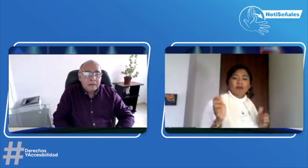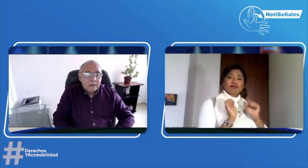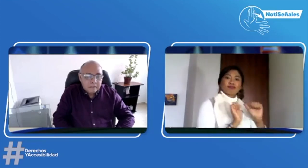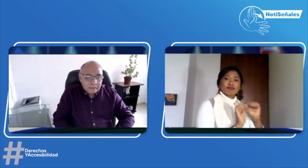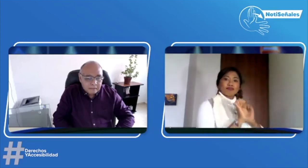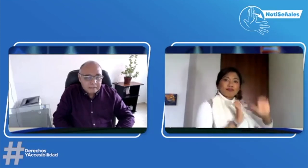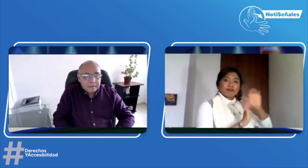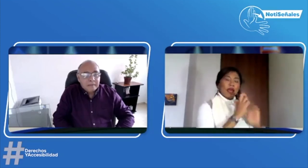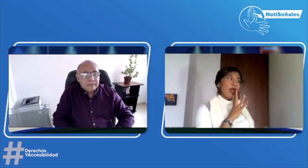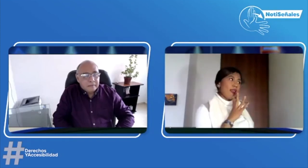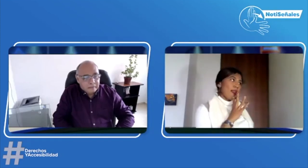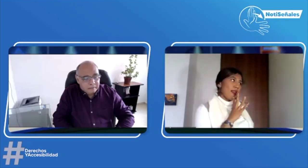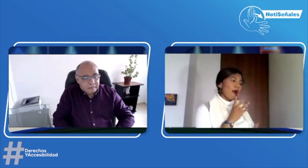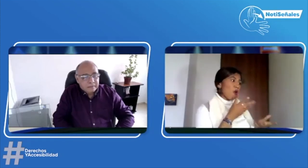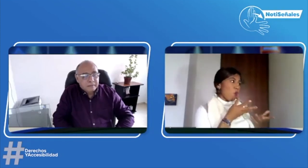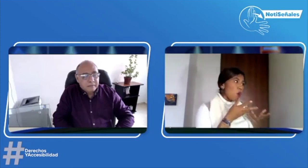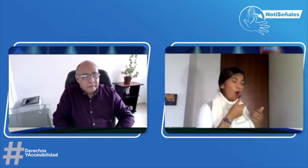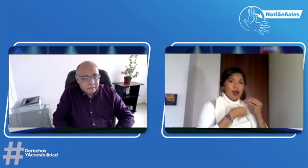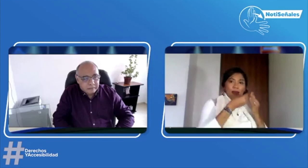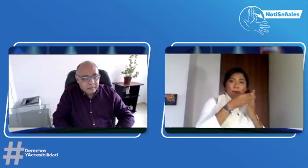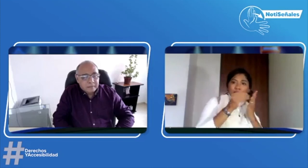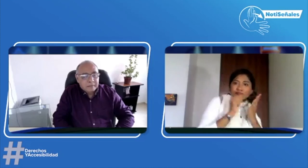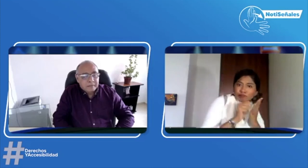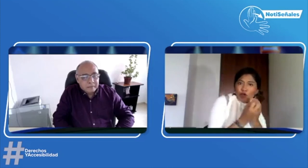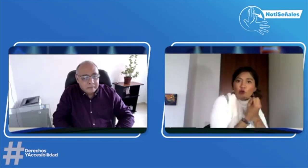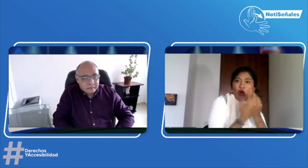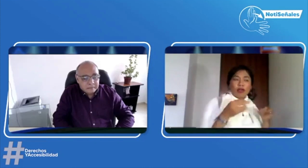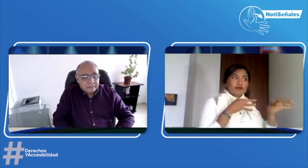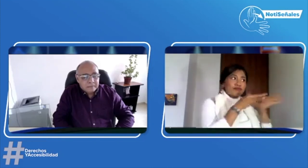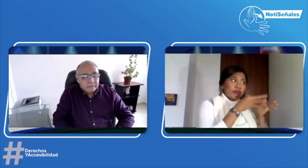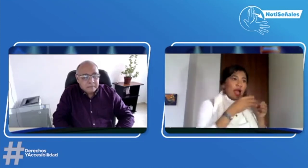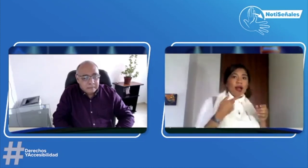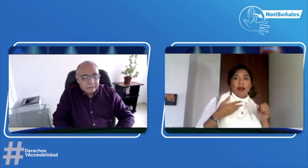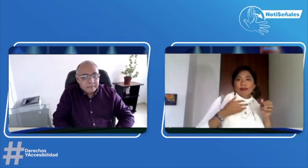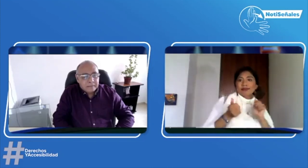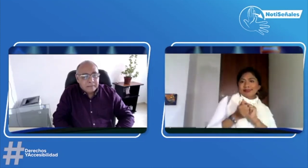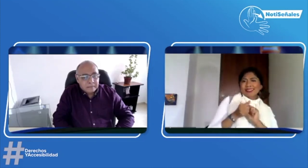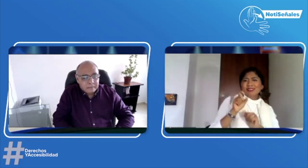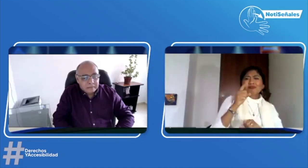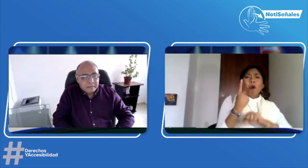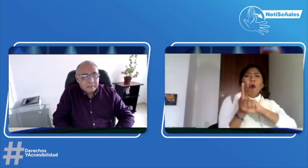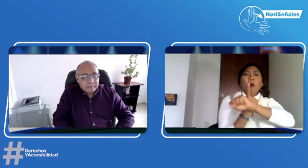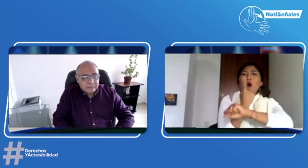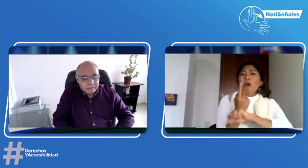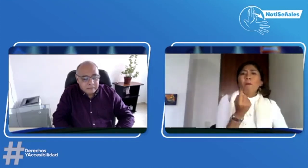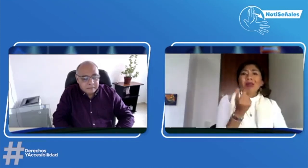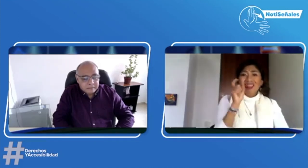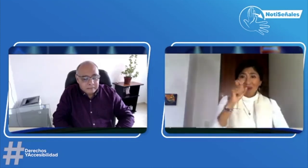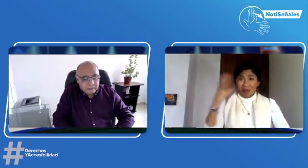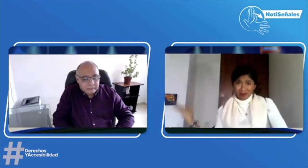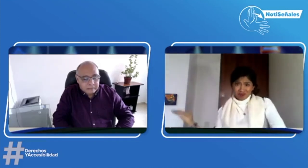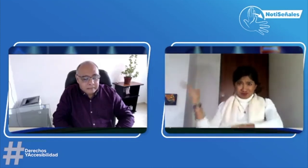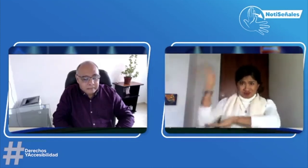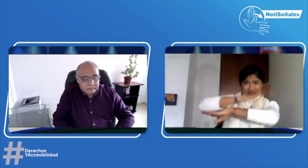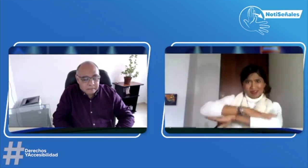inconsistencia, esto puede haber un problema legal, entonces, teniendo el intérprete, uno se pudiera defender,